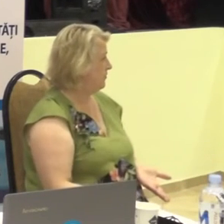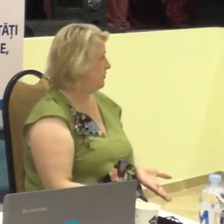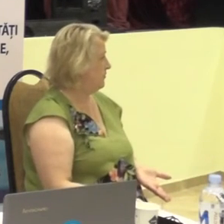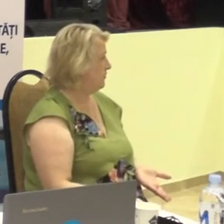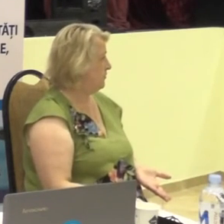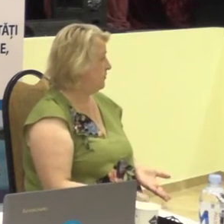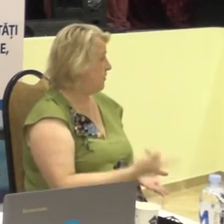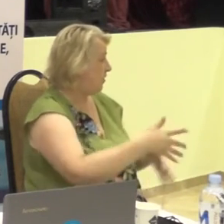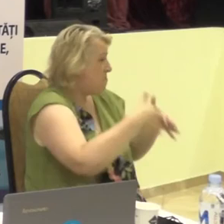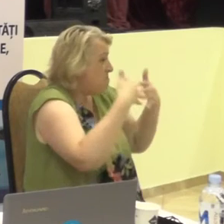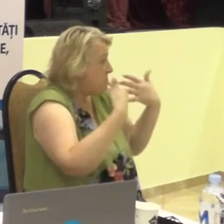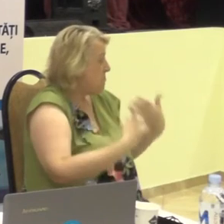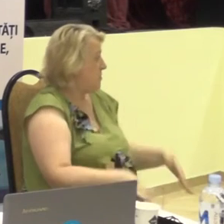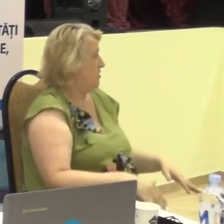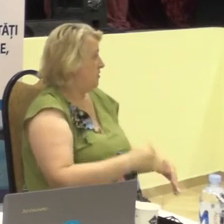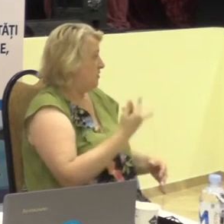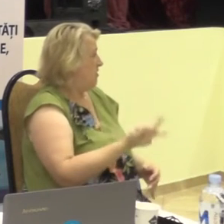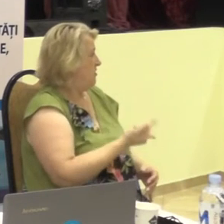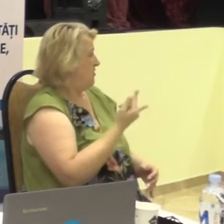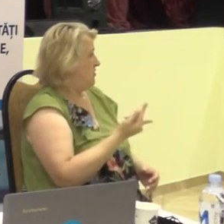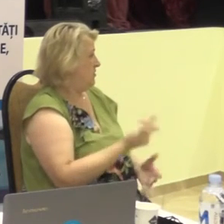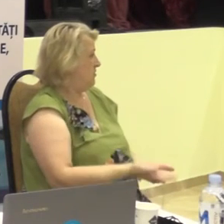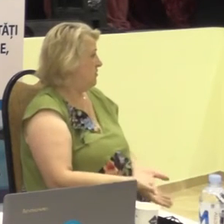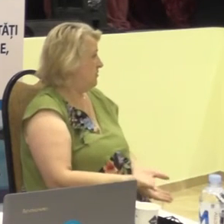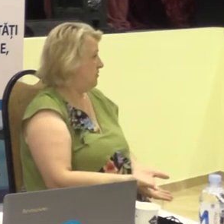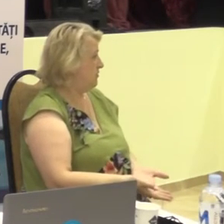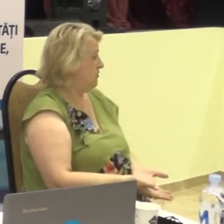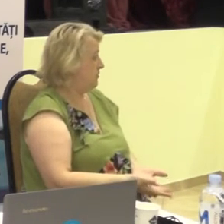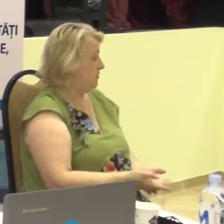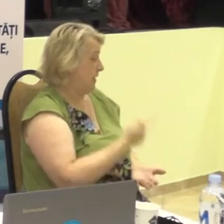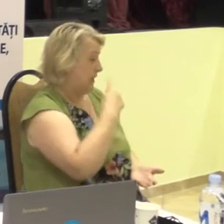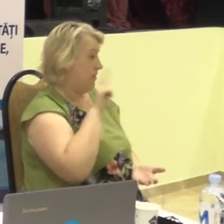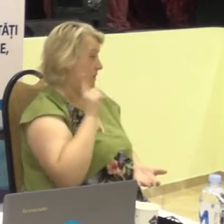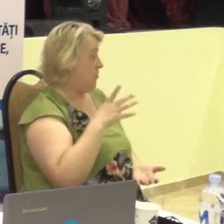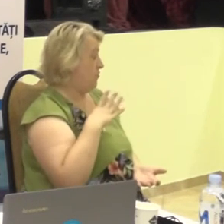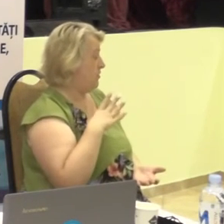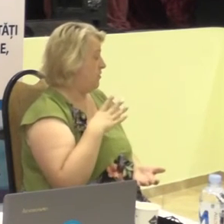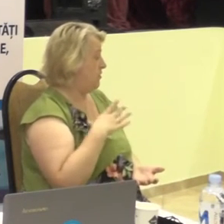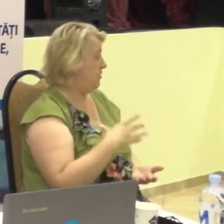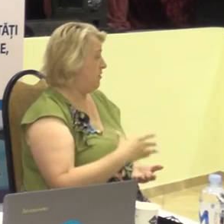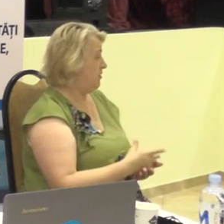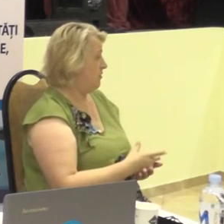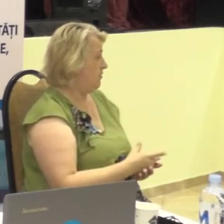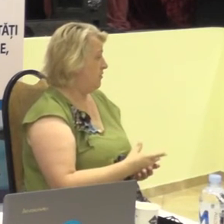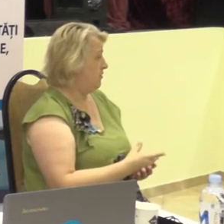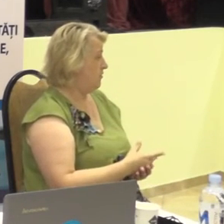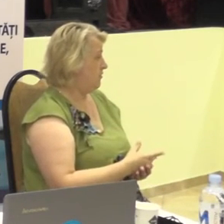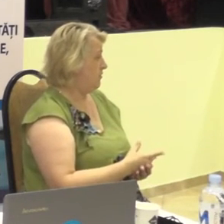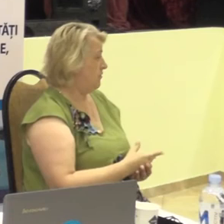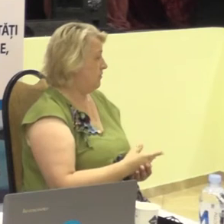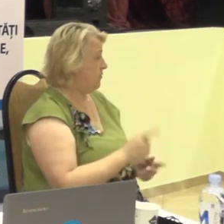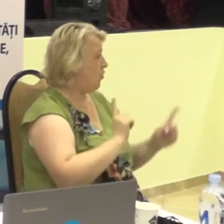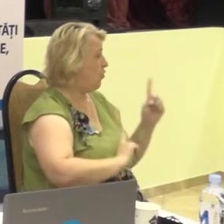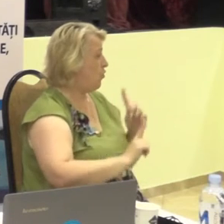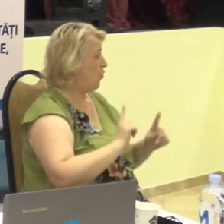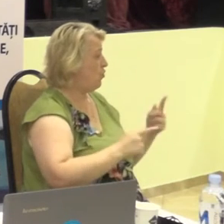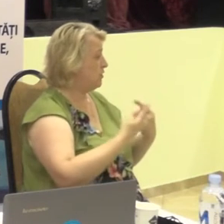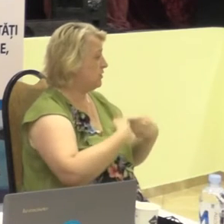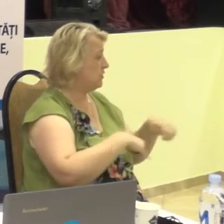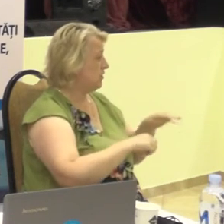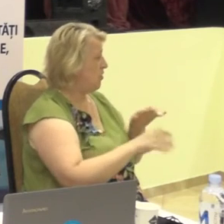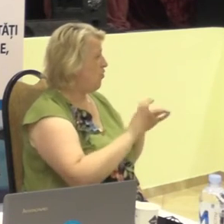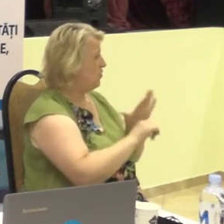își pierde interesul. Recent am avut cu Consiliul de